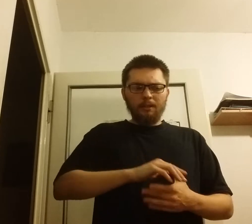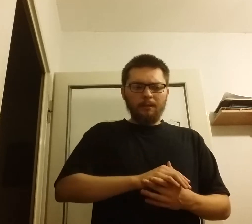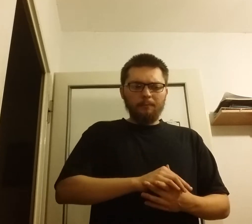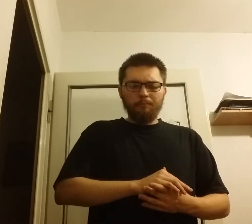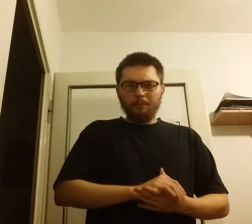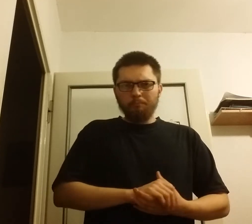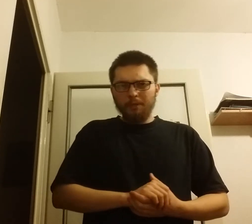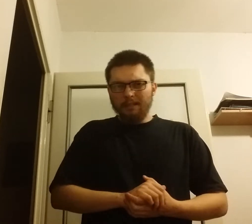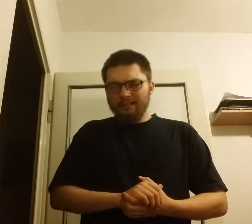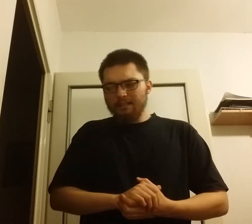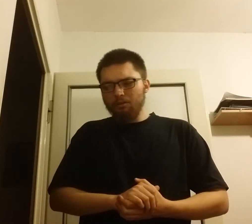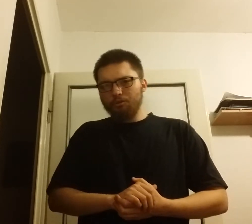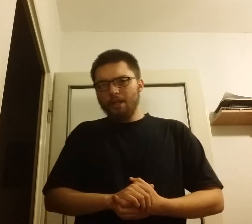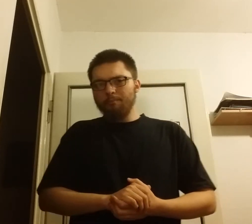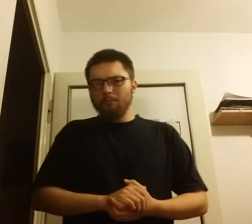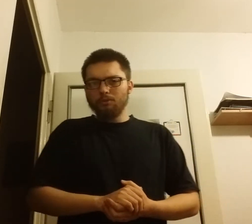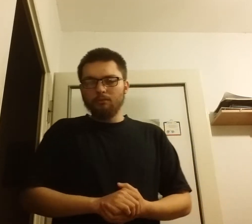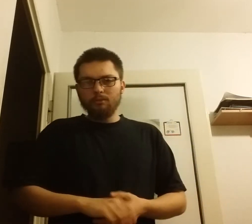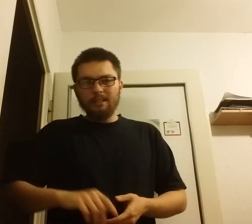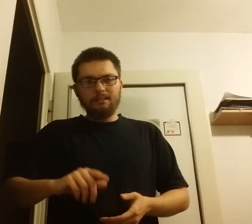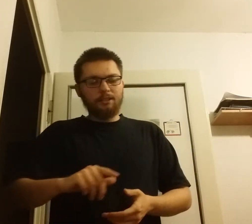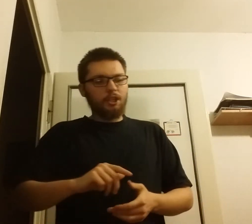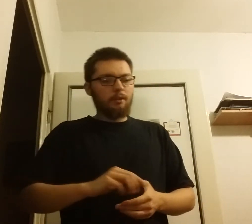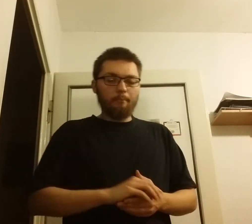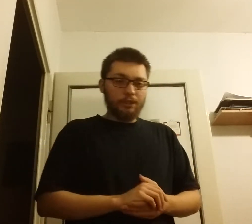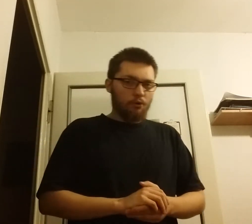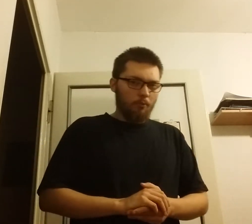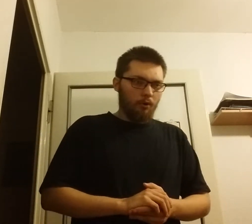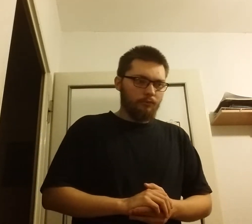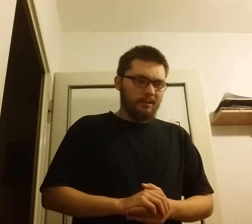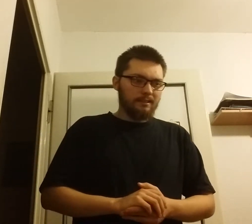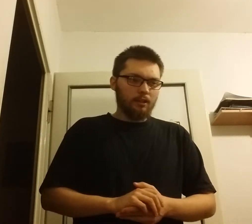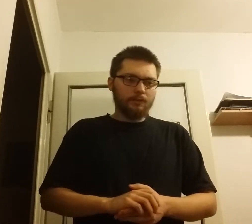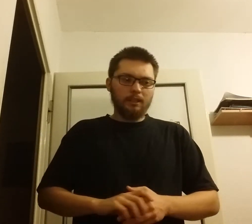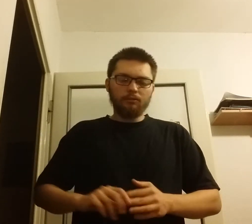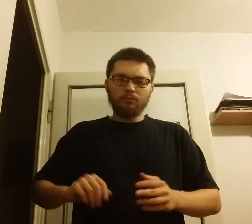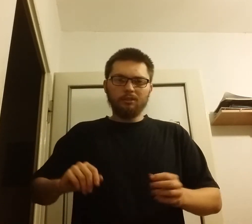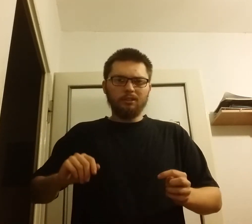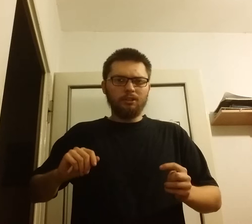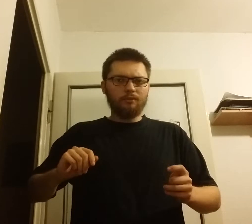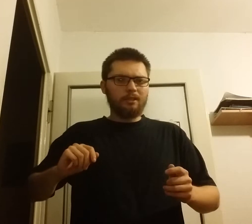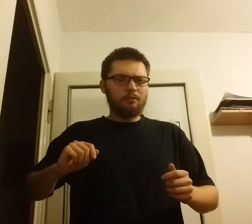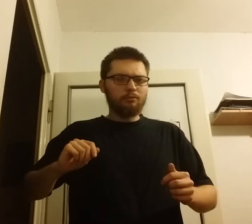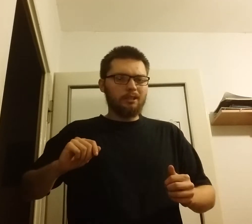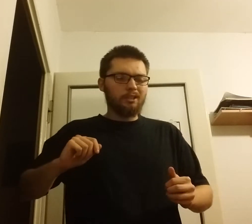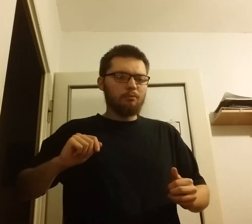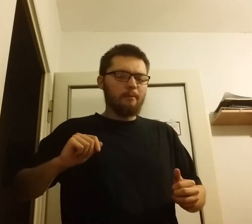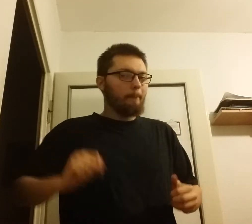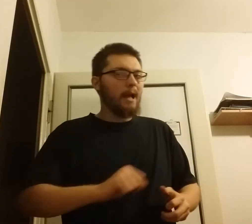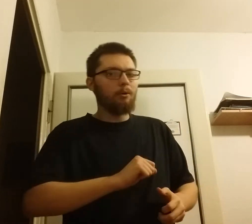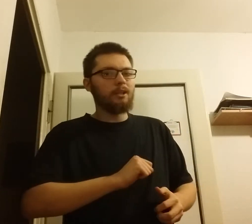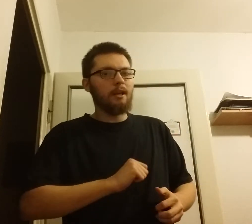I 15 sierpnia można uznać za dzień przełomowy z tego względu iż wtedy uderzyły pełne